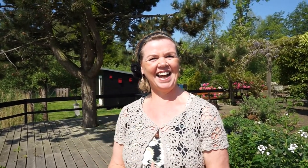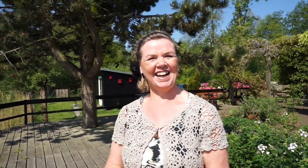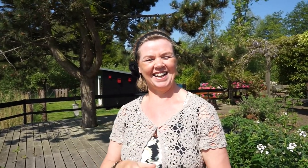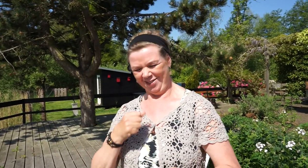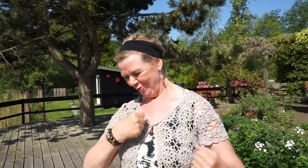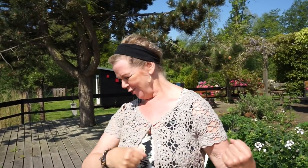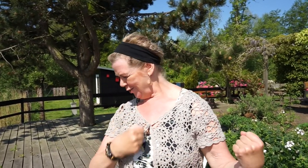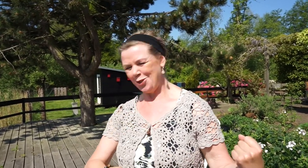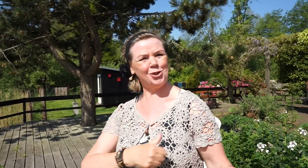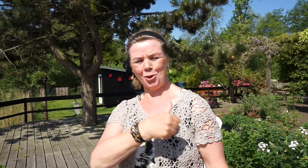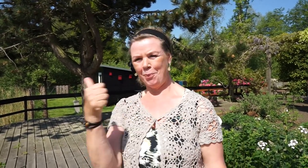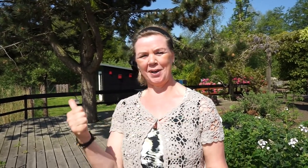zaken. het proberen? Super.